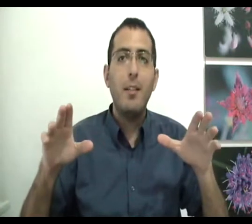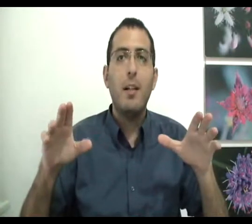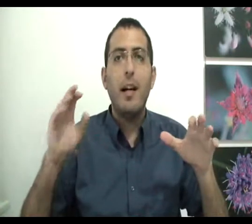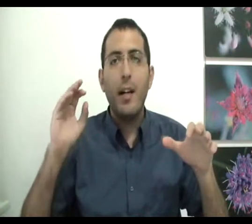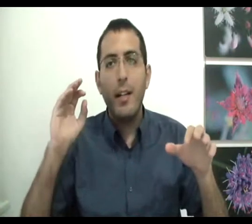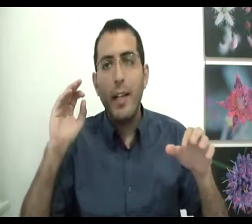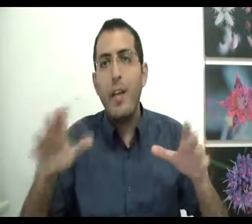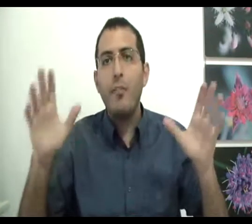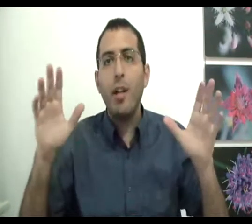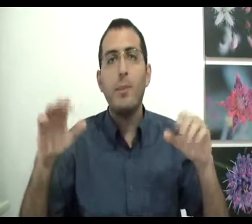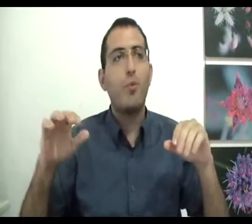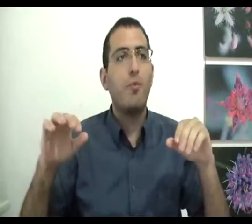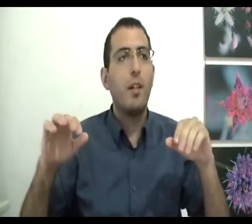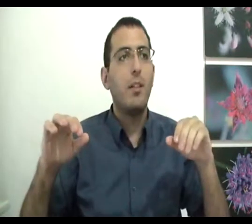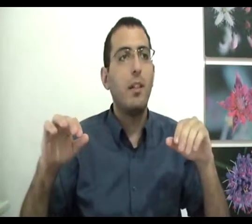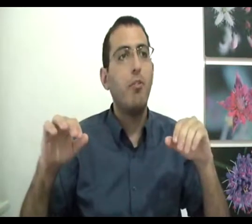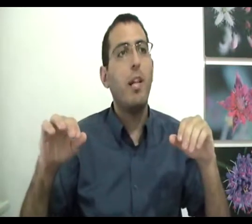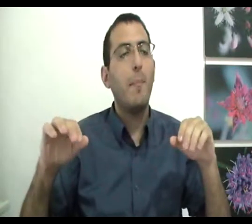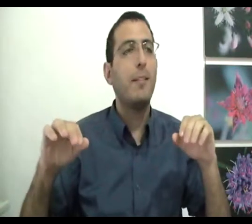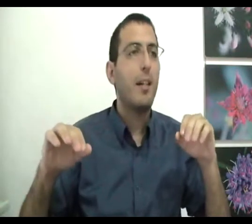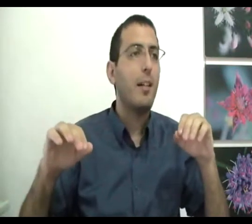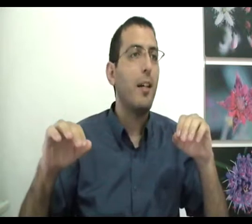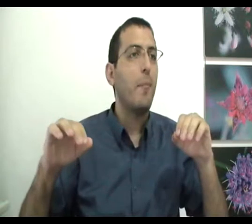אי אפשר למצוא תשובה לשאלה מהי תחליט החיים